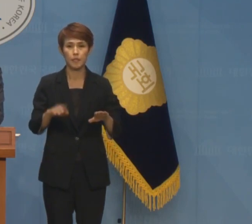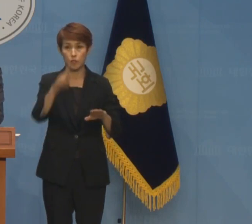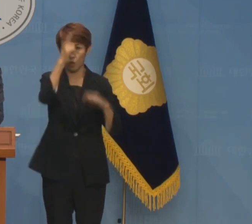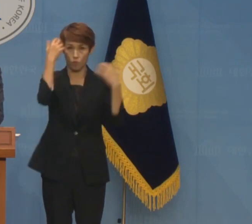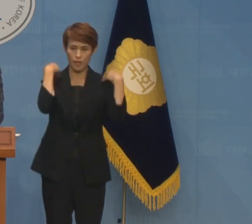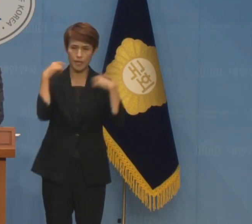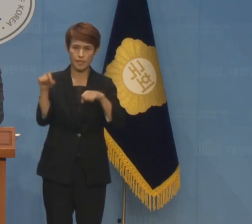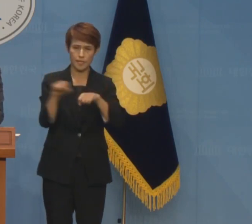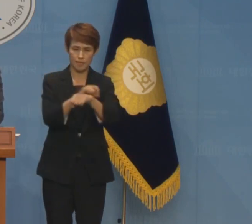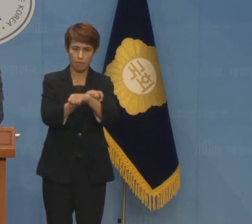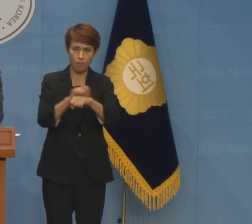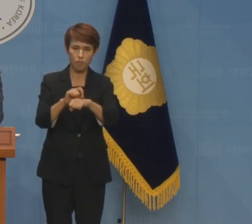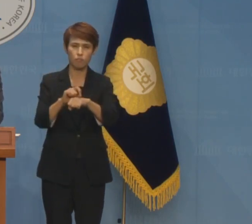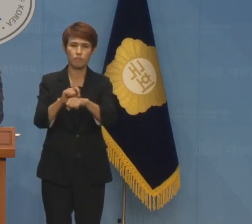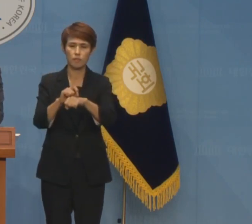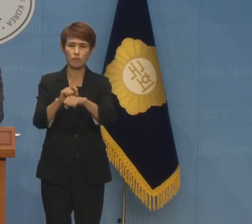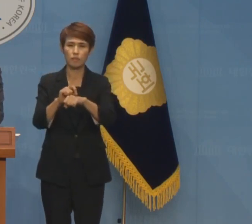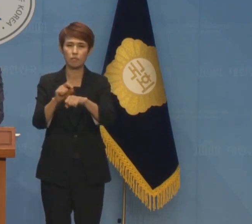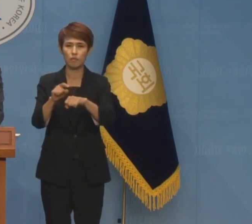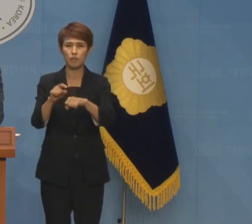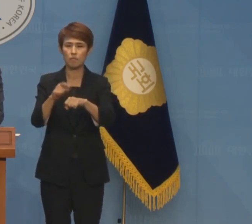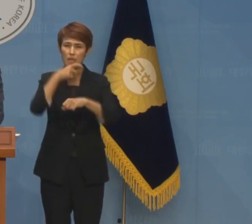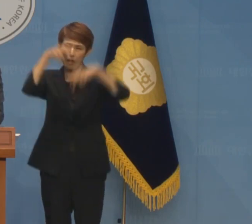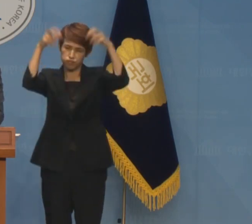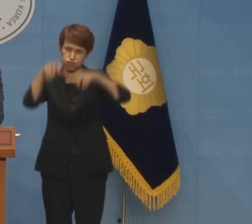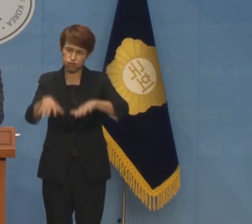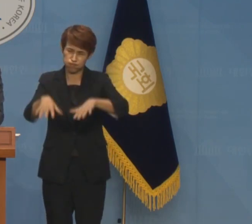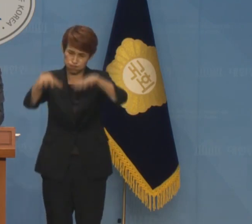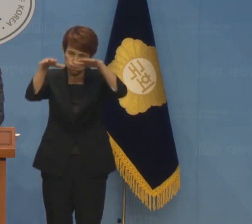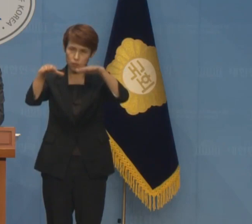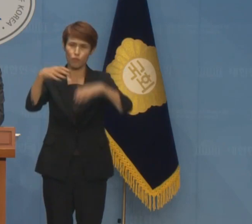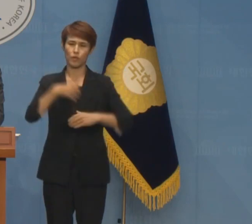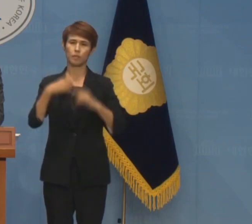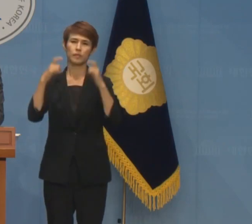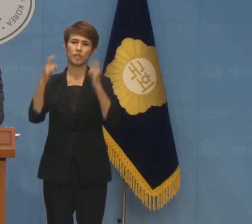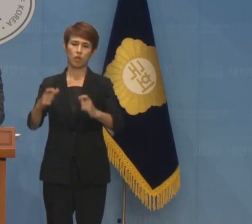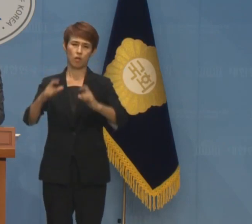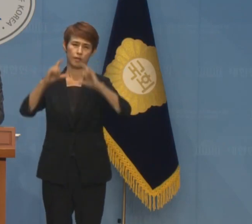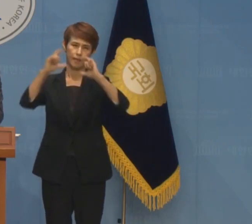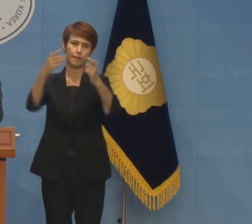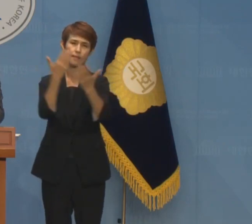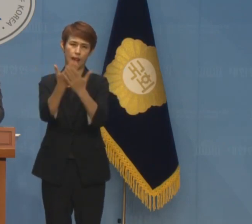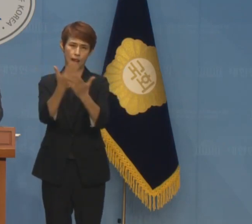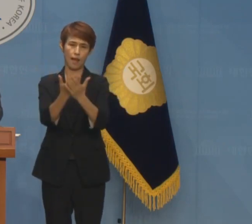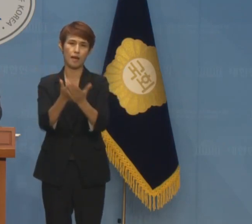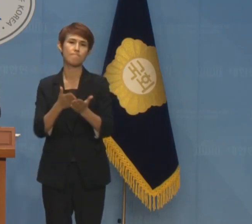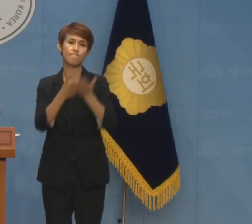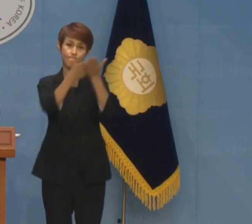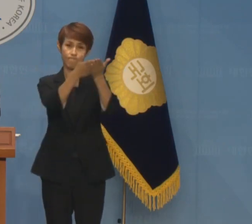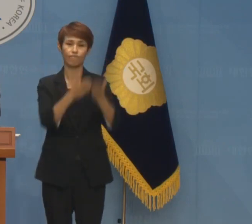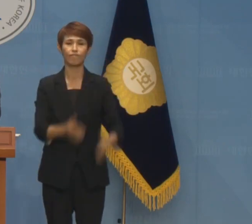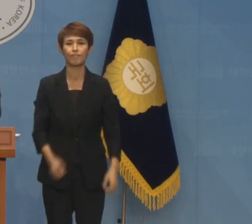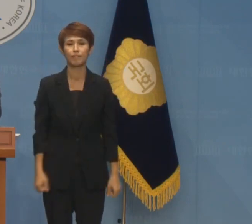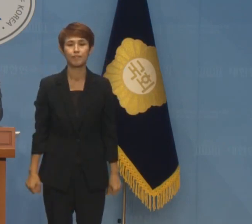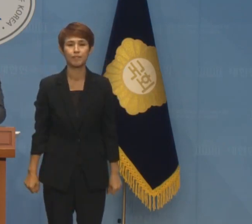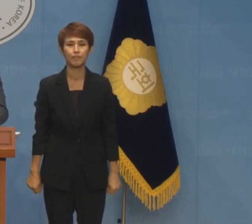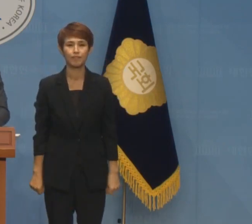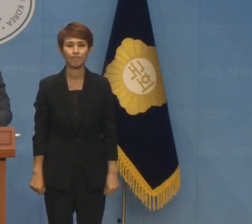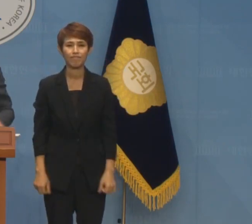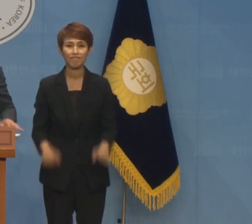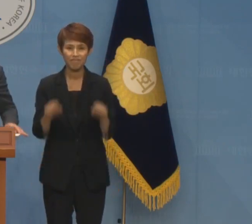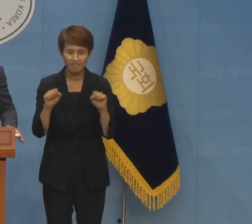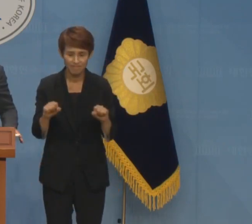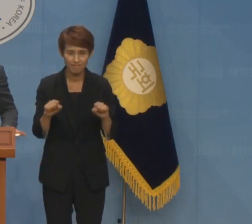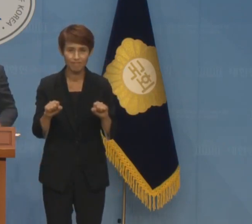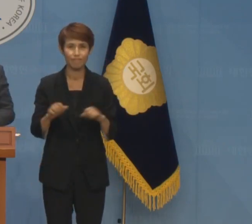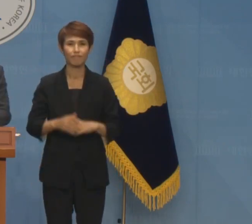특별재난지역으로 지정하고 선표해 줄 것을 촉구하는 기자회견입니다. 안녕하십니까.